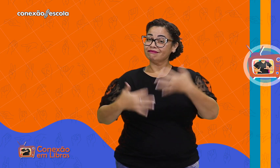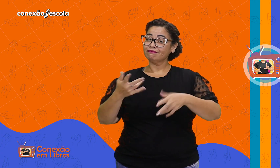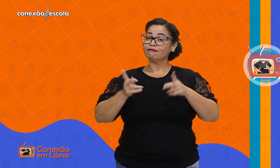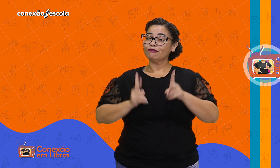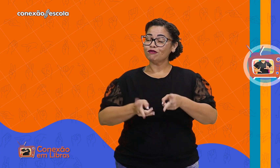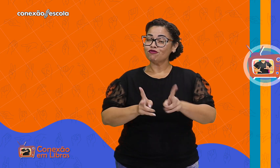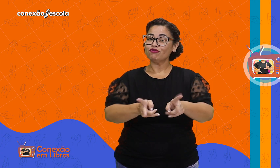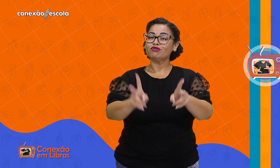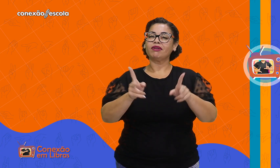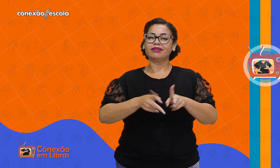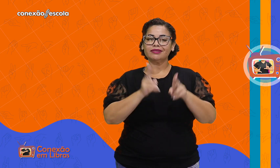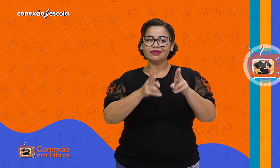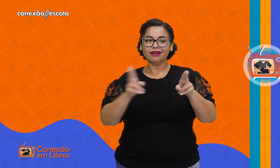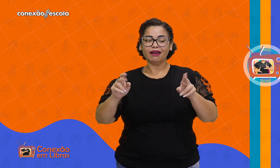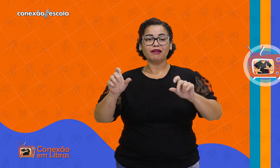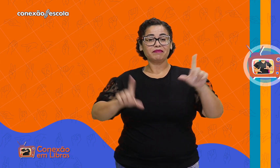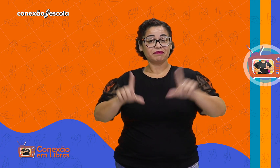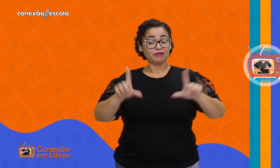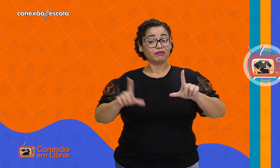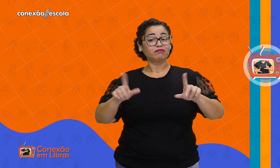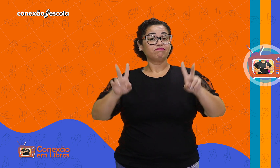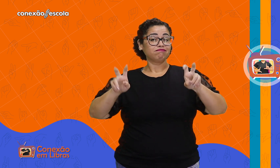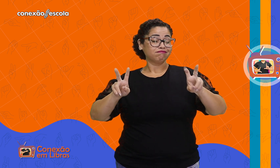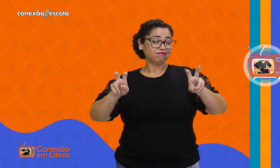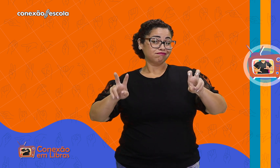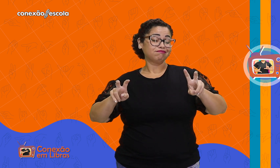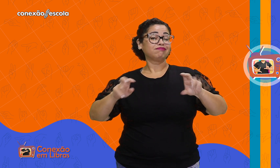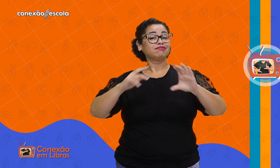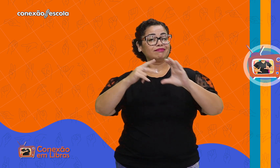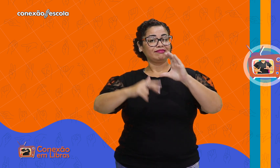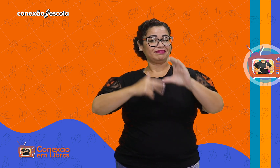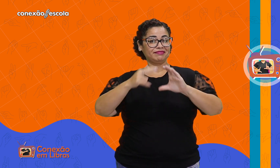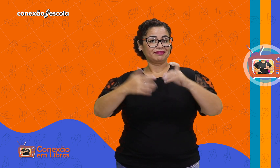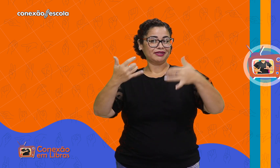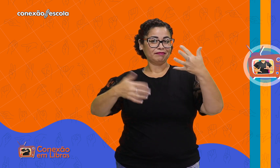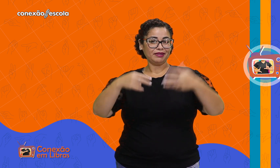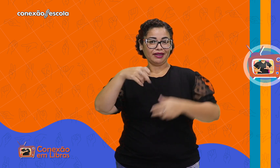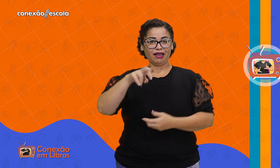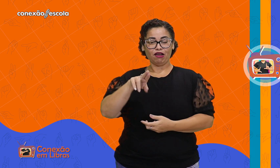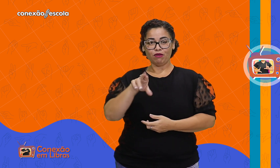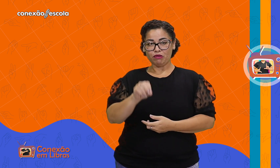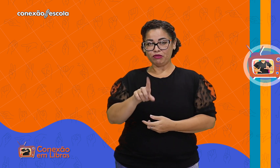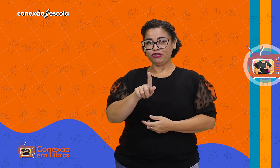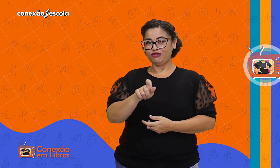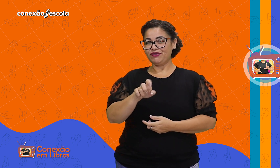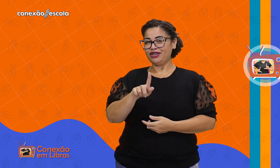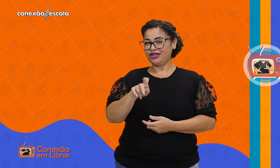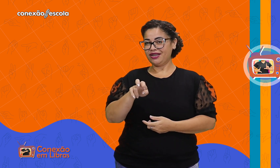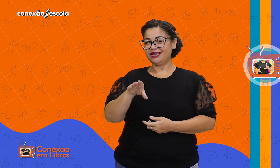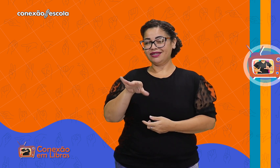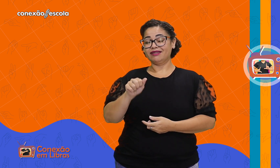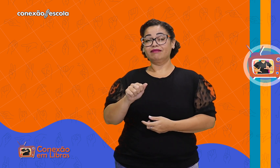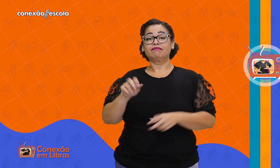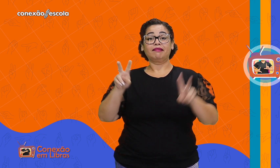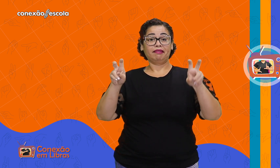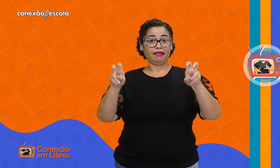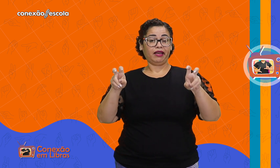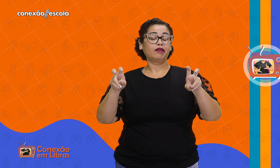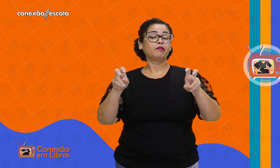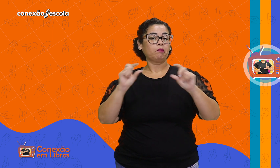É um prazer estar aqui para dar continuidade a séries de programas que falam sobre neurodivergência. O tema